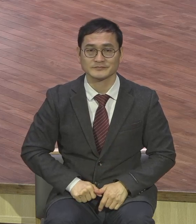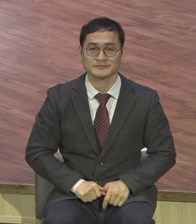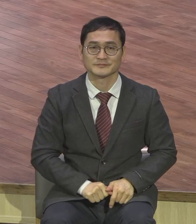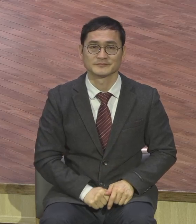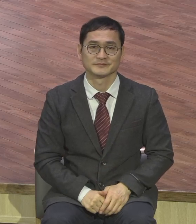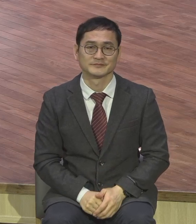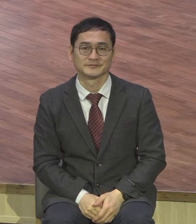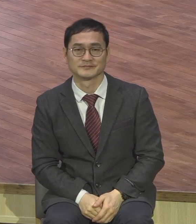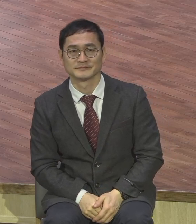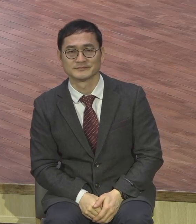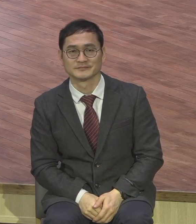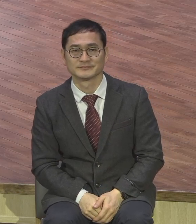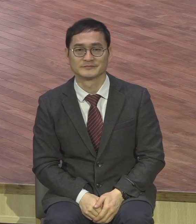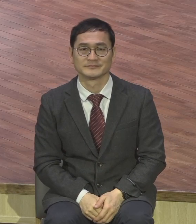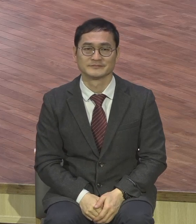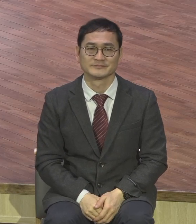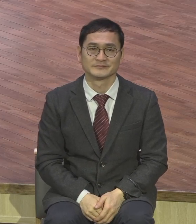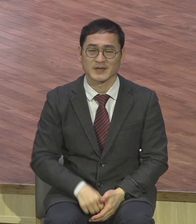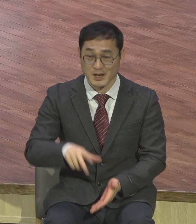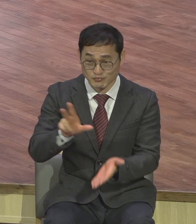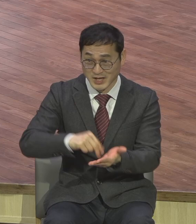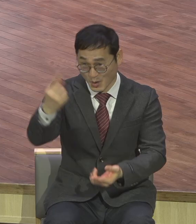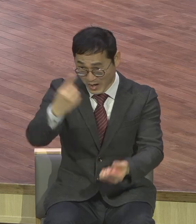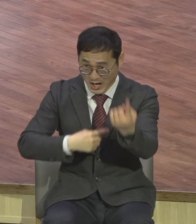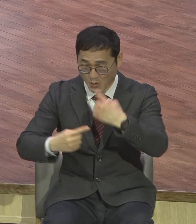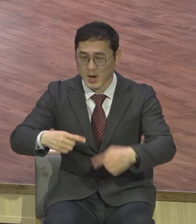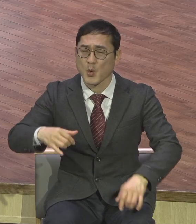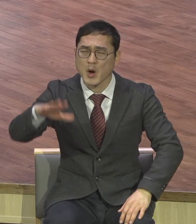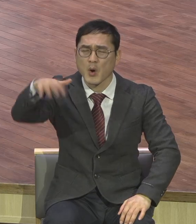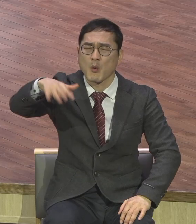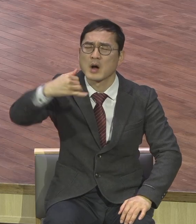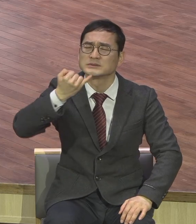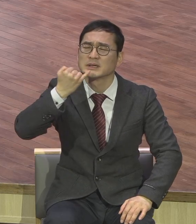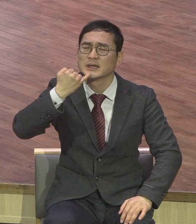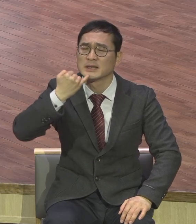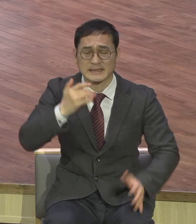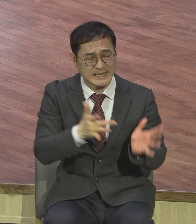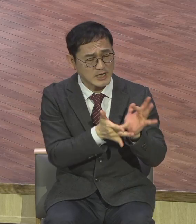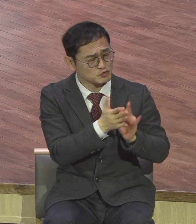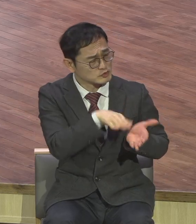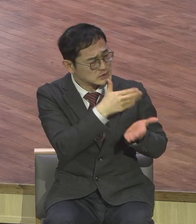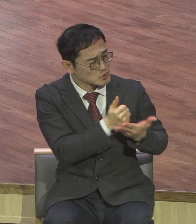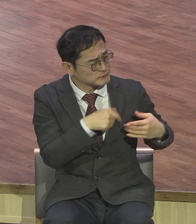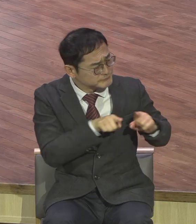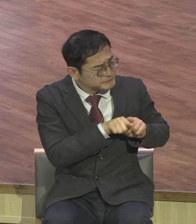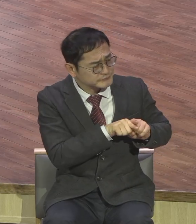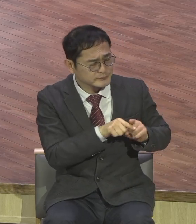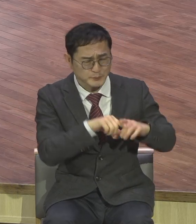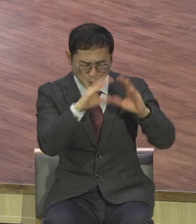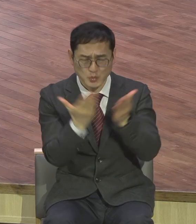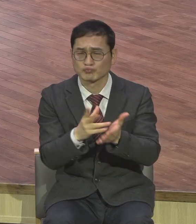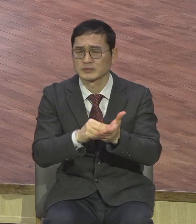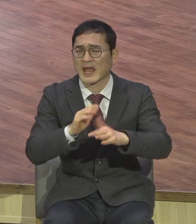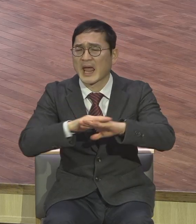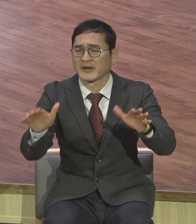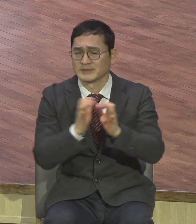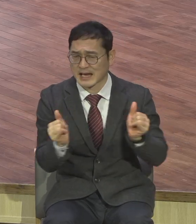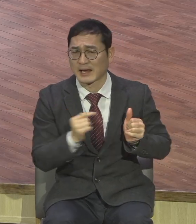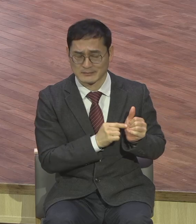can't ask me 어떤 문제와도 괜찮아 예수가 크리스도니까 모든 문제 해결자니까 가정에 문제 왔다 직장이 어려워